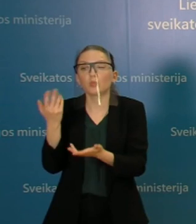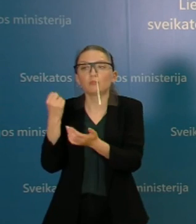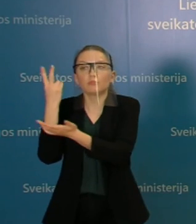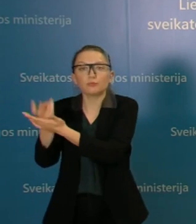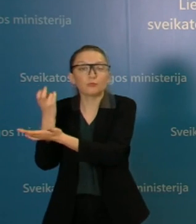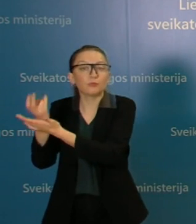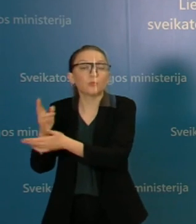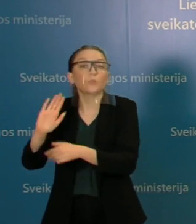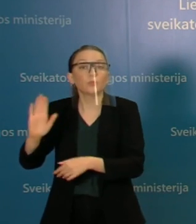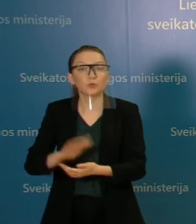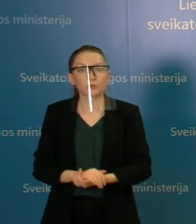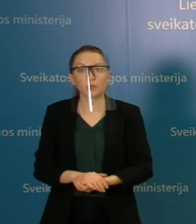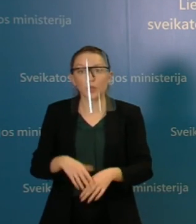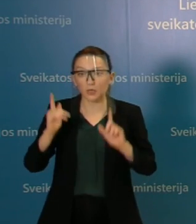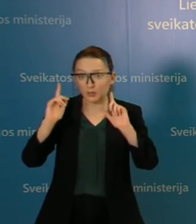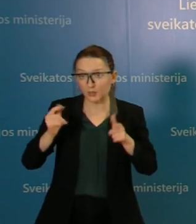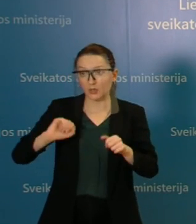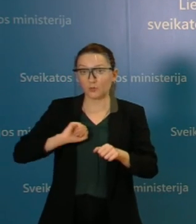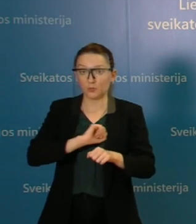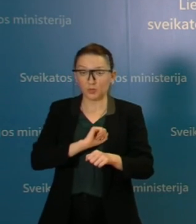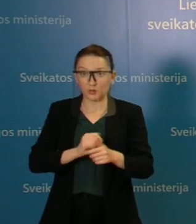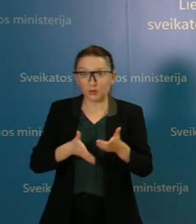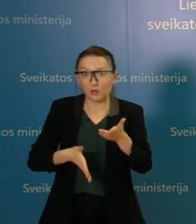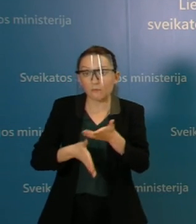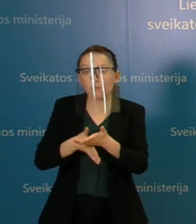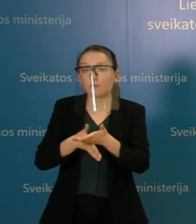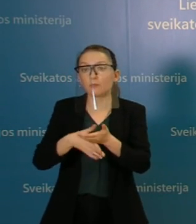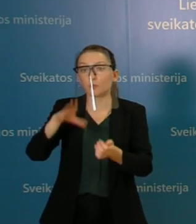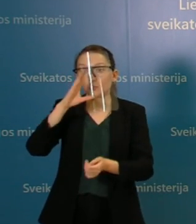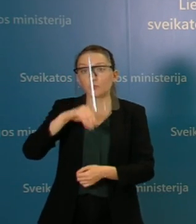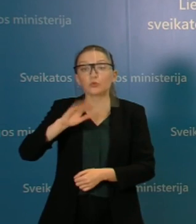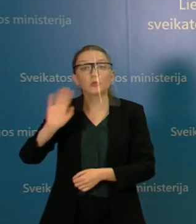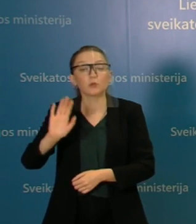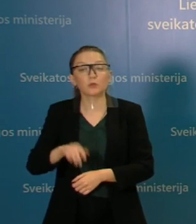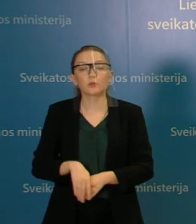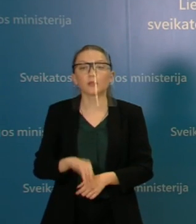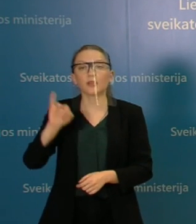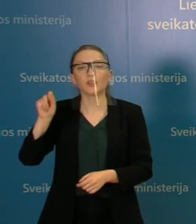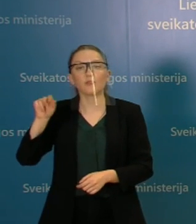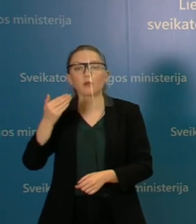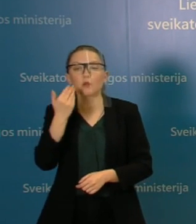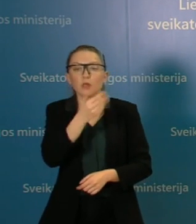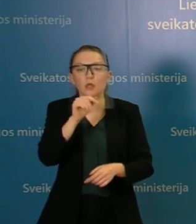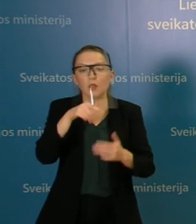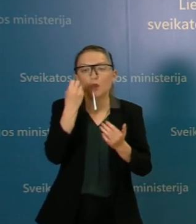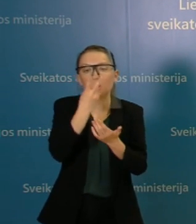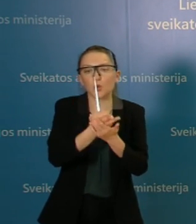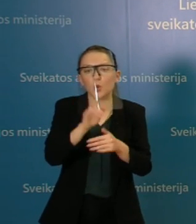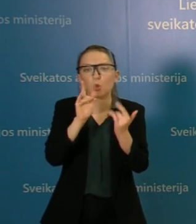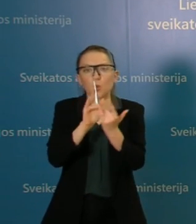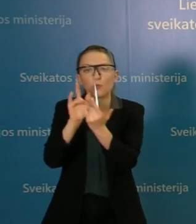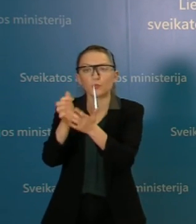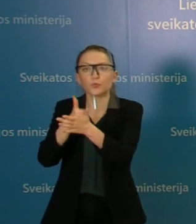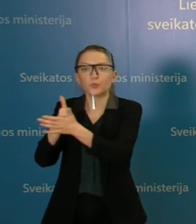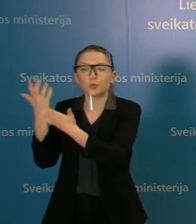pacientai. Ar iš tieks pakaks medikų rankų jiems pasirūpinti? Ir Jėvos klausimas, kadangi lygoninėse mažėjo lovo, ar